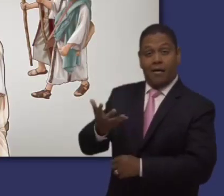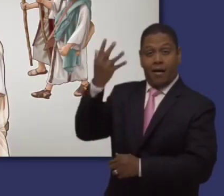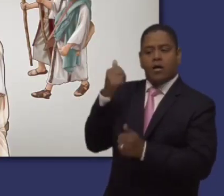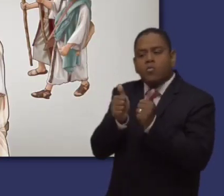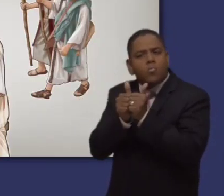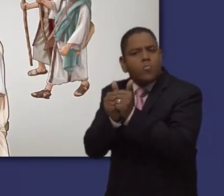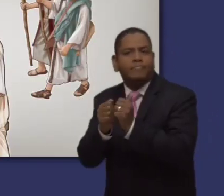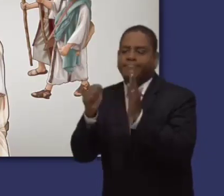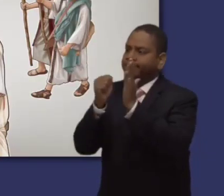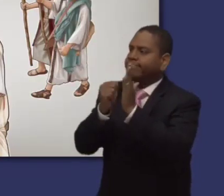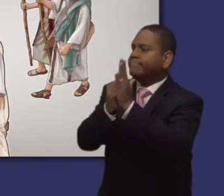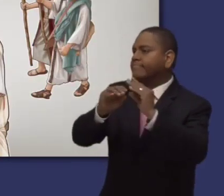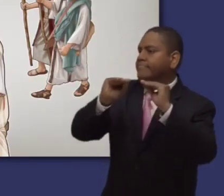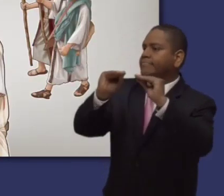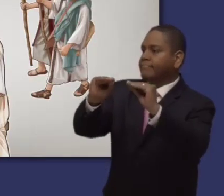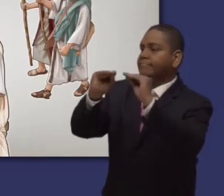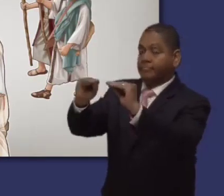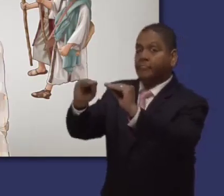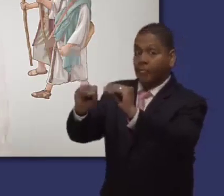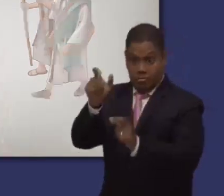acompañó al apóstol Pablo años atrás.